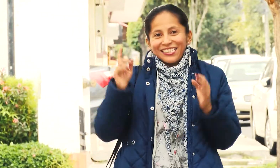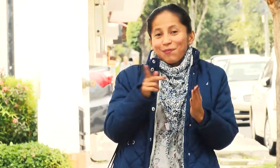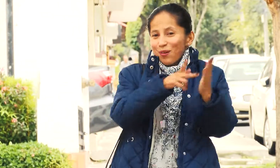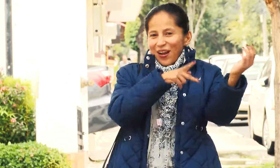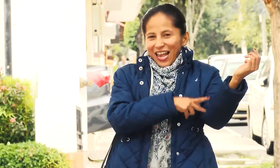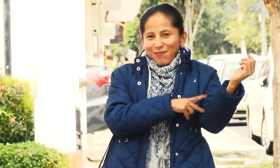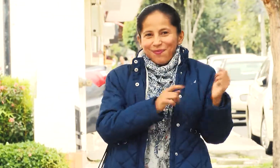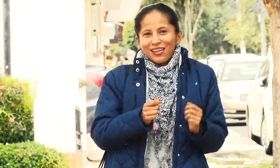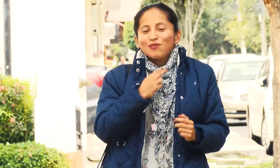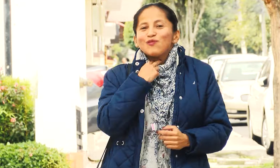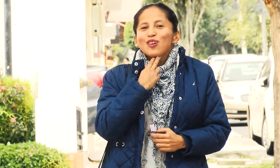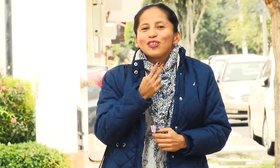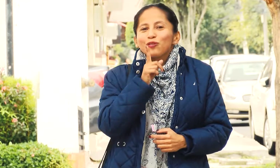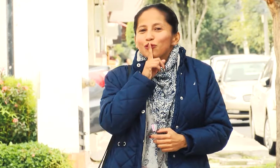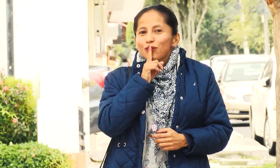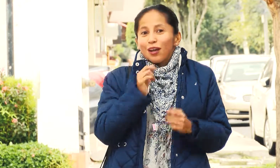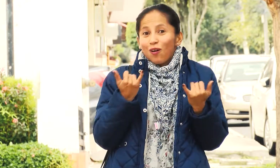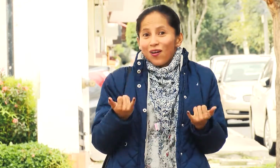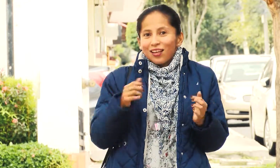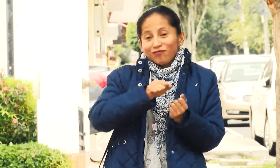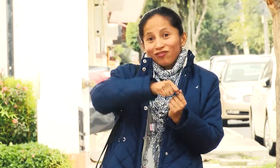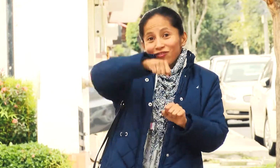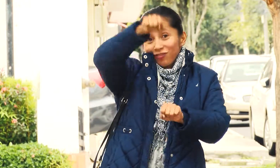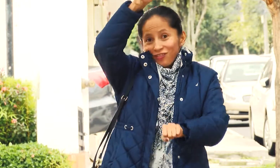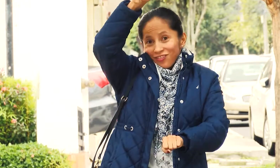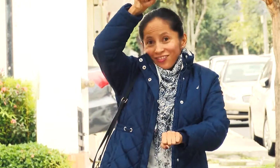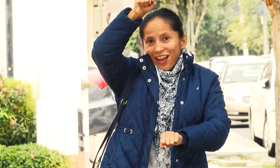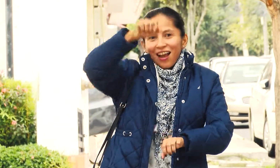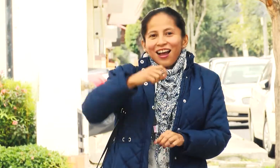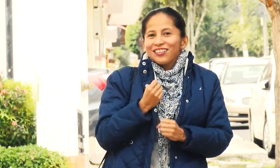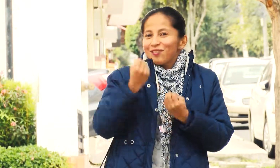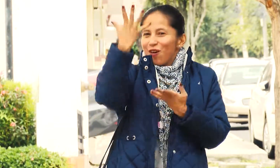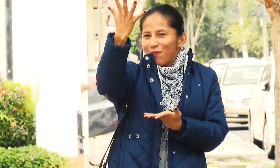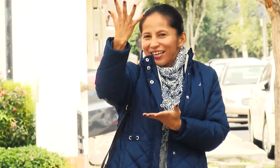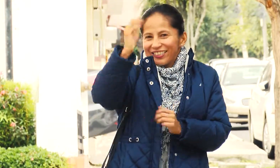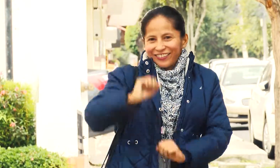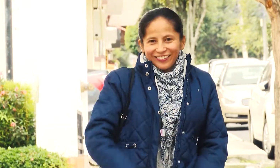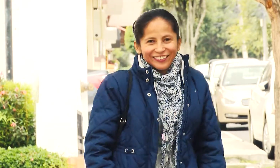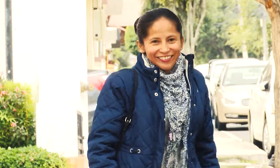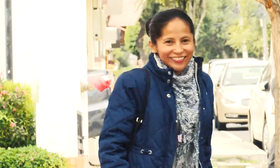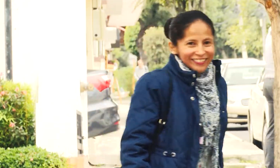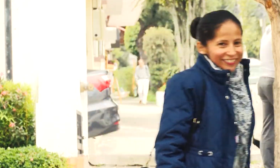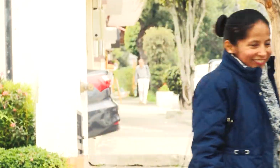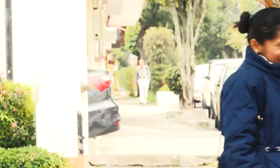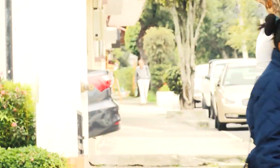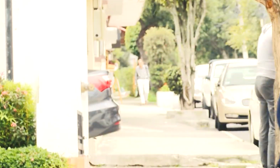Voces del Silencio Un mundo por contar Un mundo